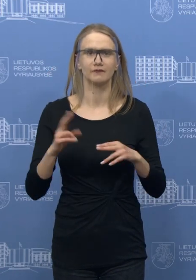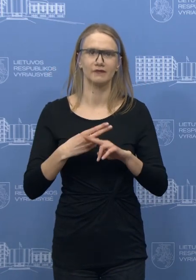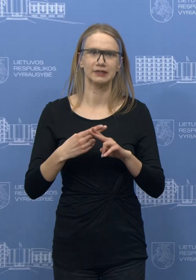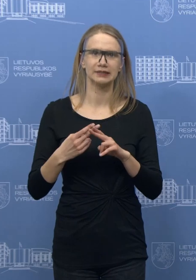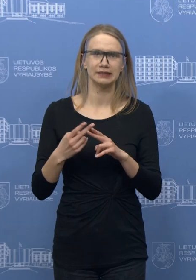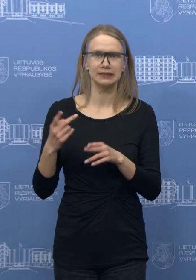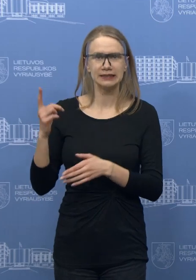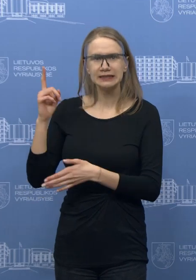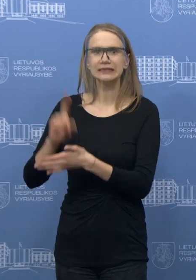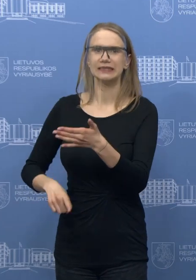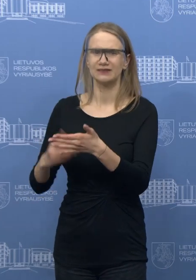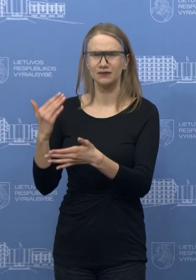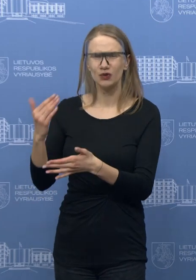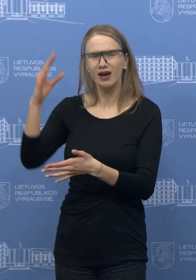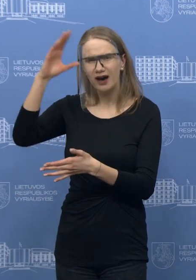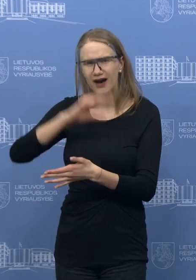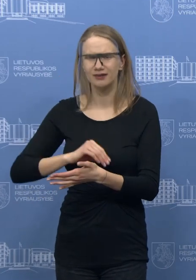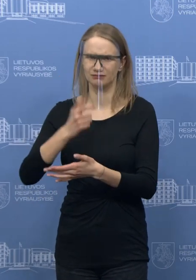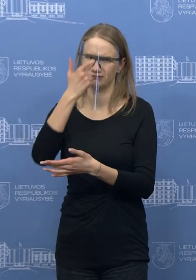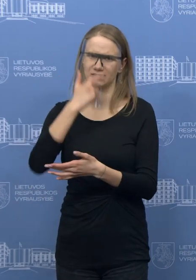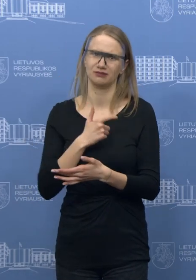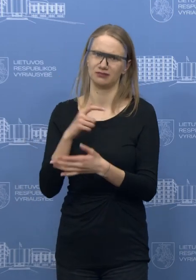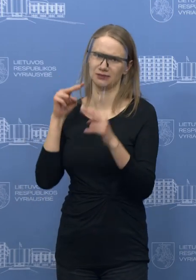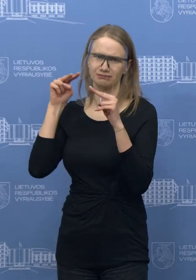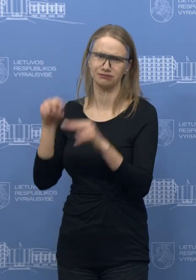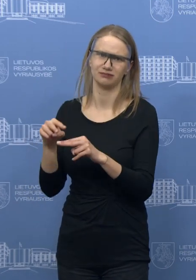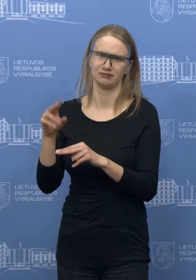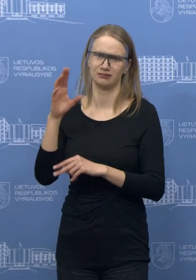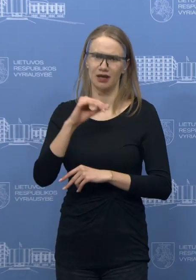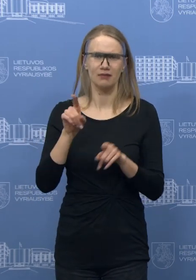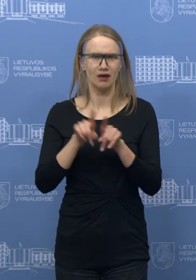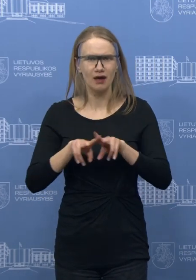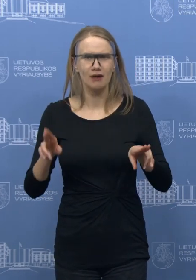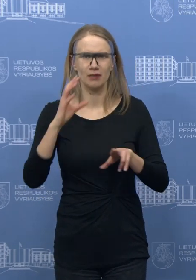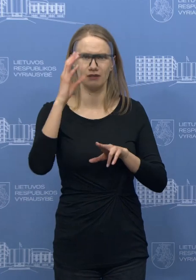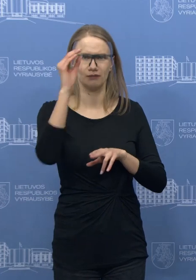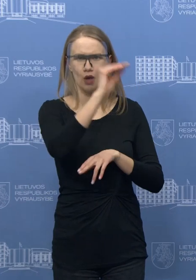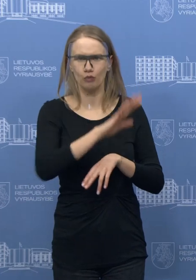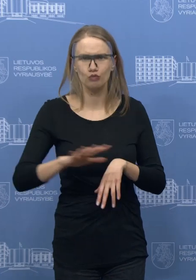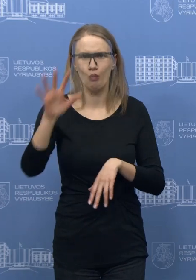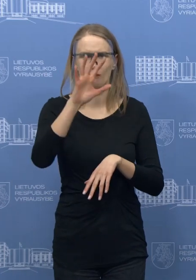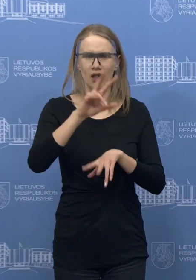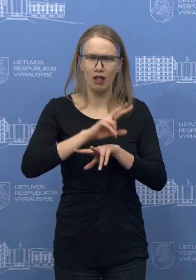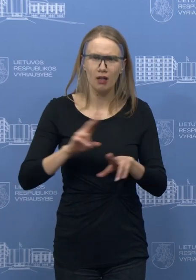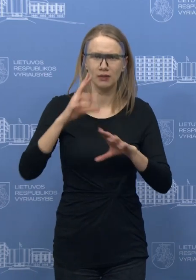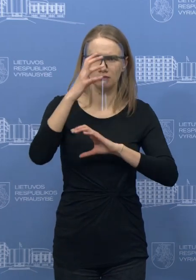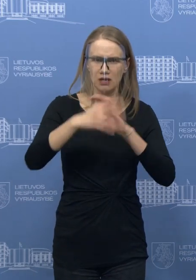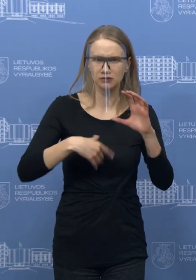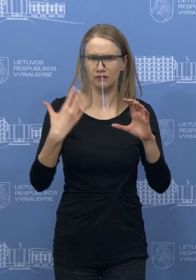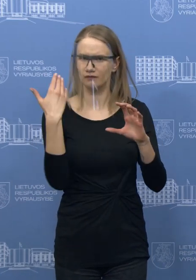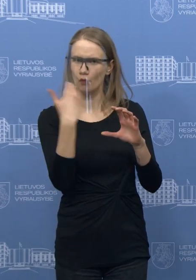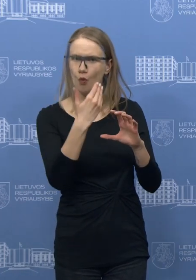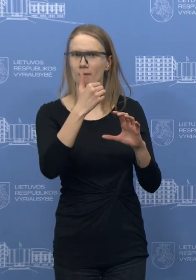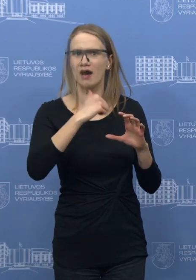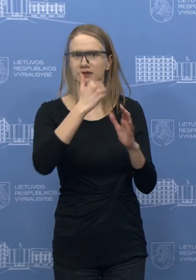kaiminai kolegos tikrai rimtai žiūri, kaip ir visa Europa, ir visas pasaulis šitą situaciją ir pritaikys tas priemonės, kad būtų